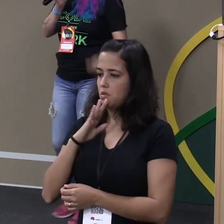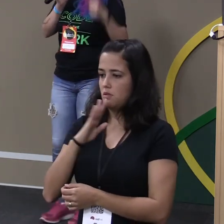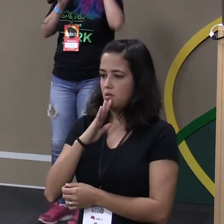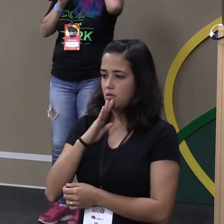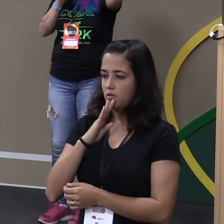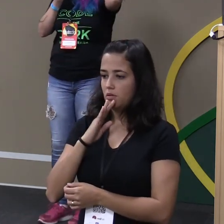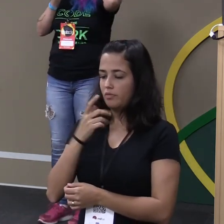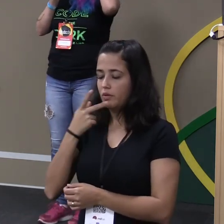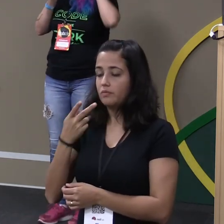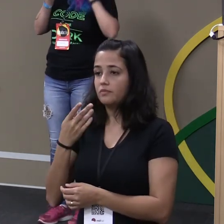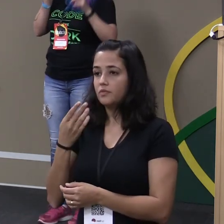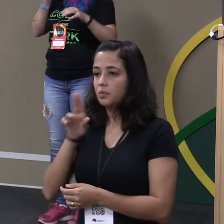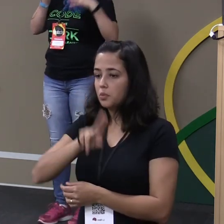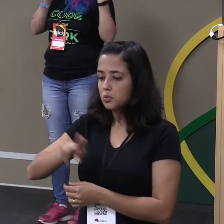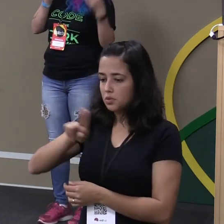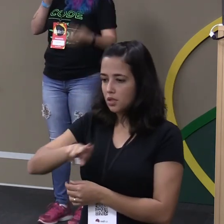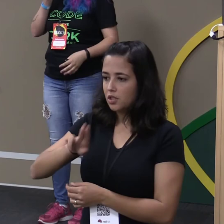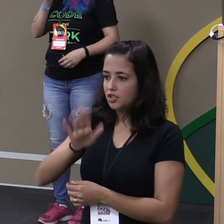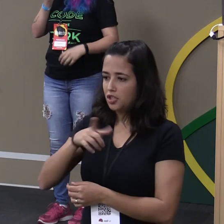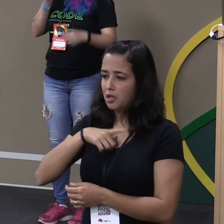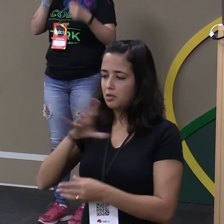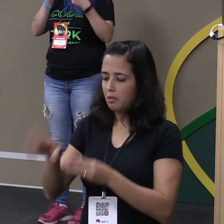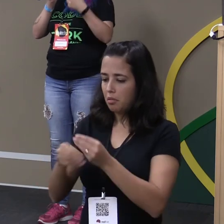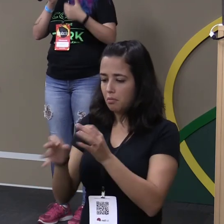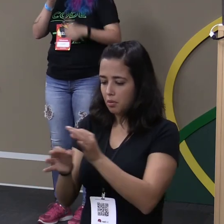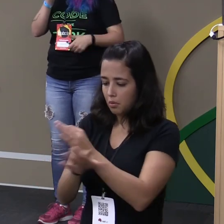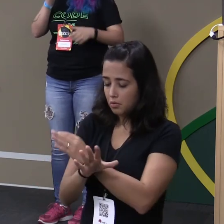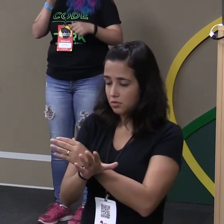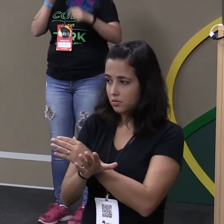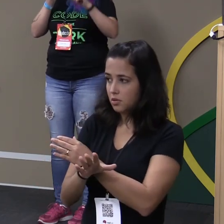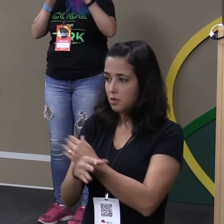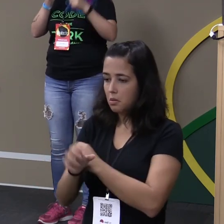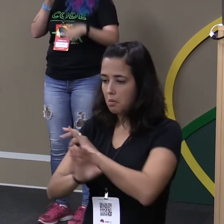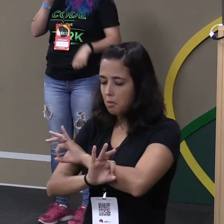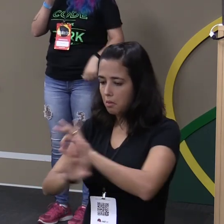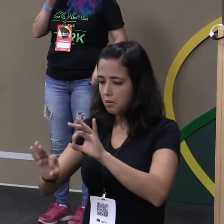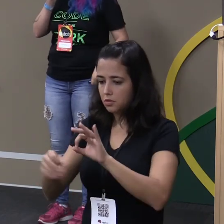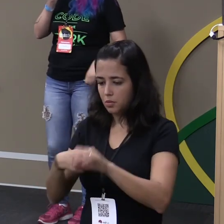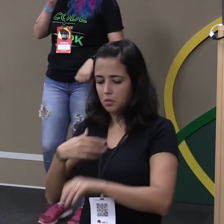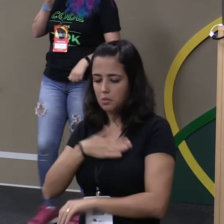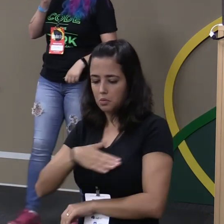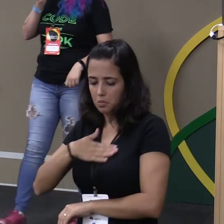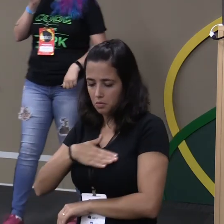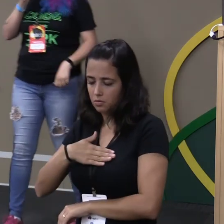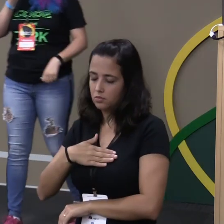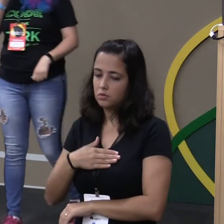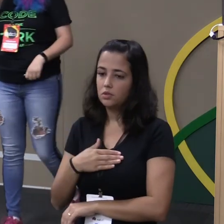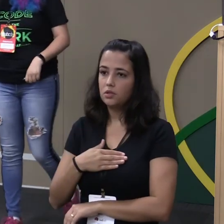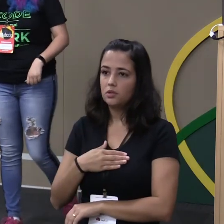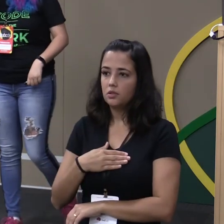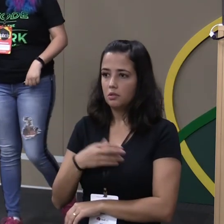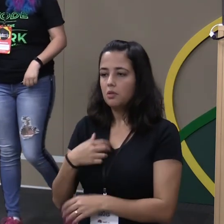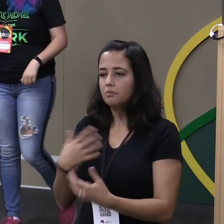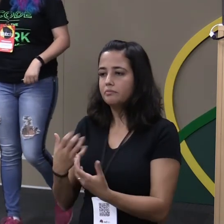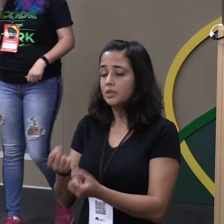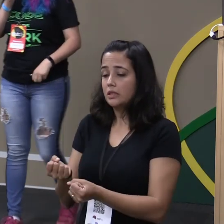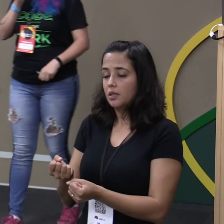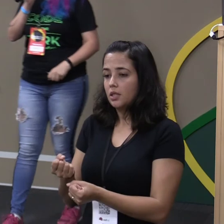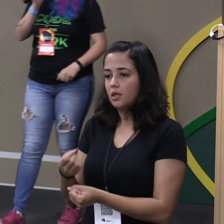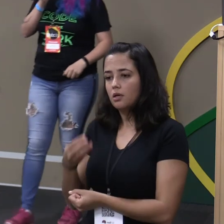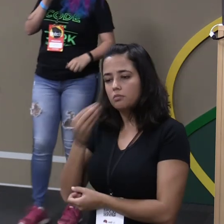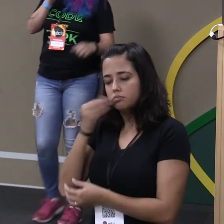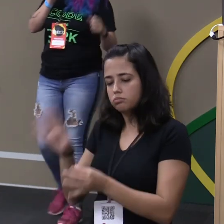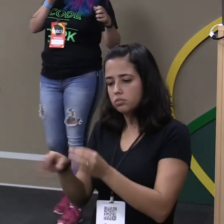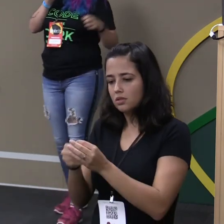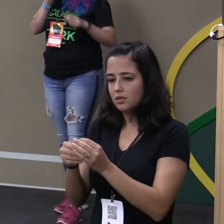aí falaram vamos usar isso aqui que já vem os componentes prontos eu falei beleza show eu gosto de componentes a sua adepta e